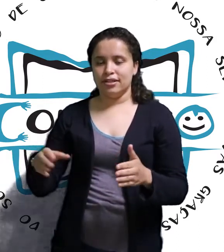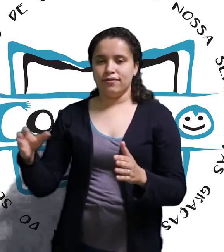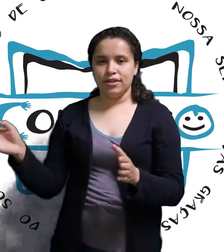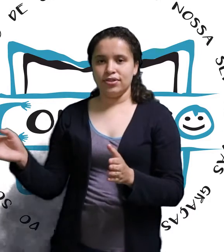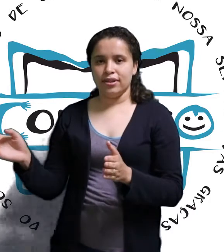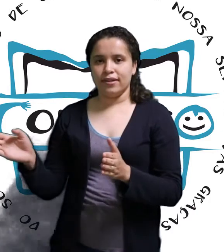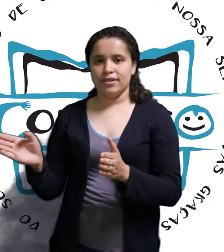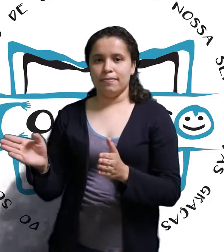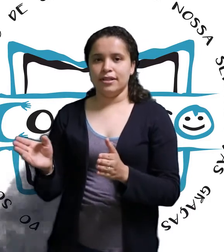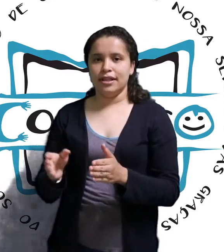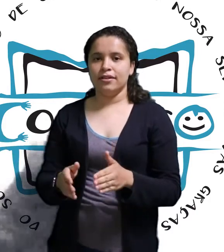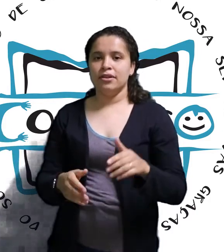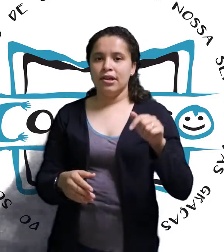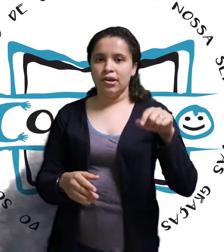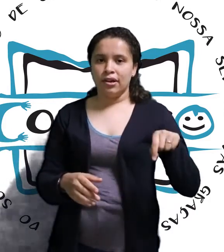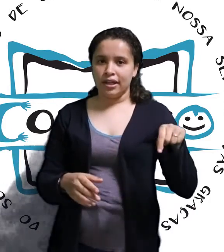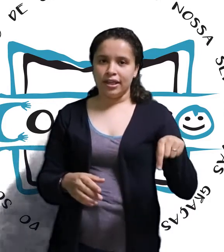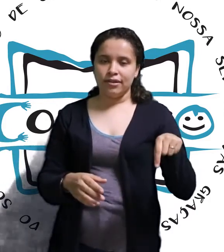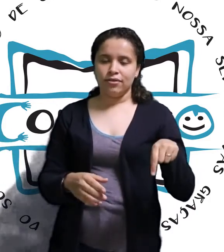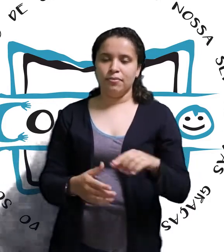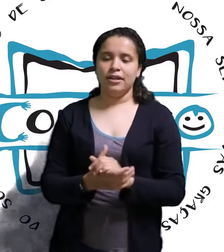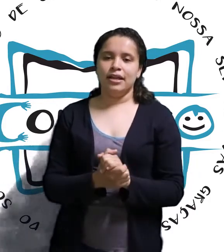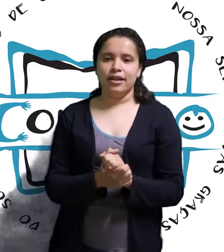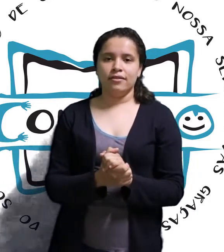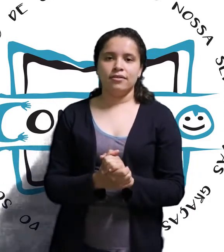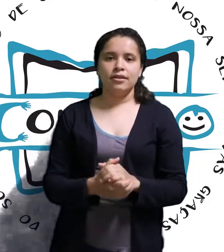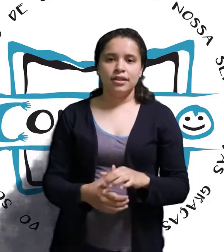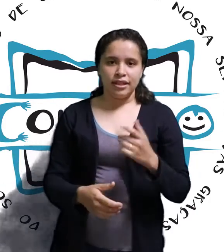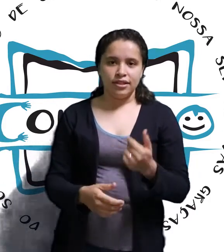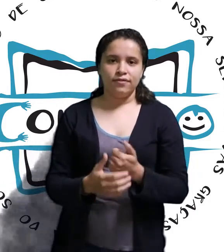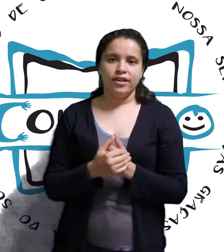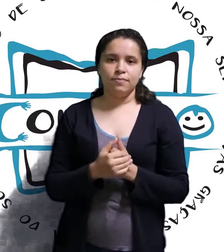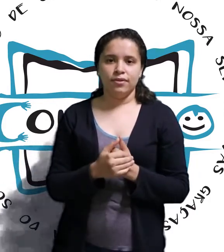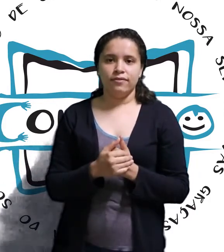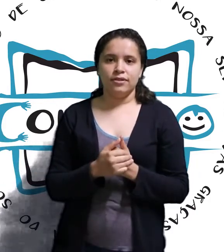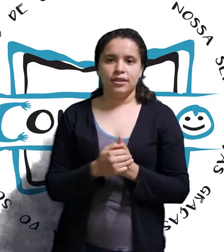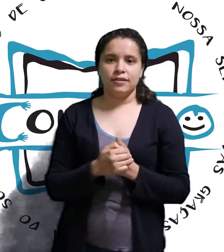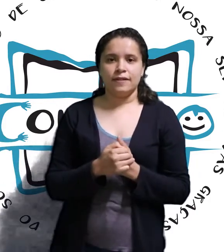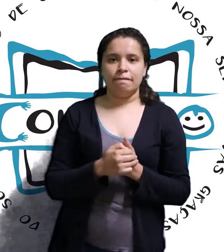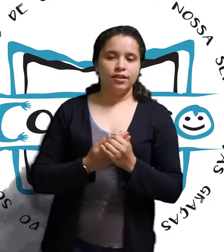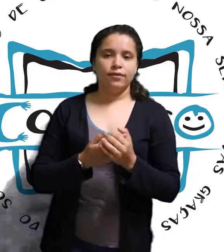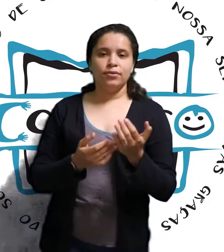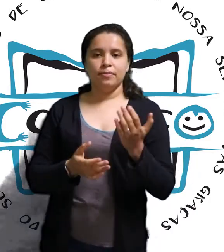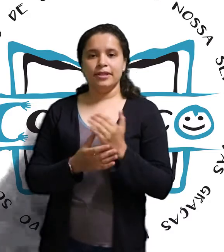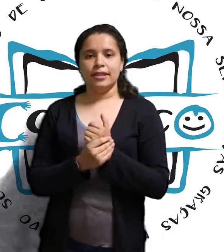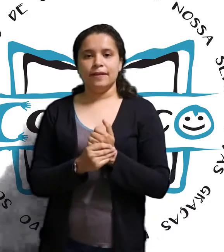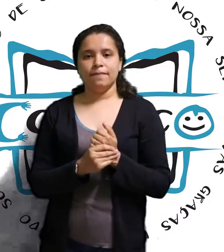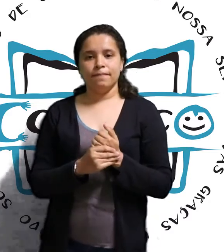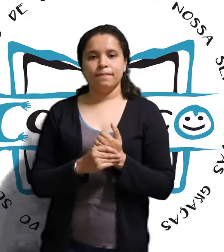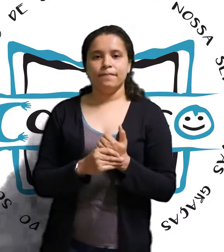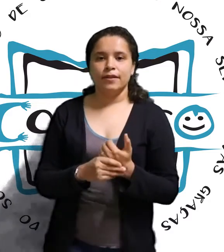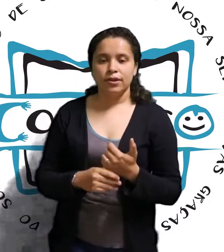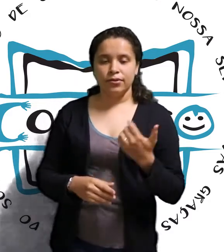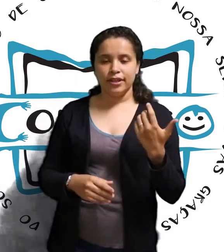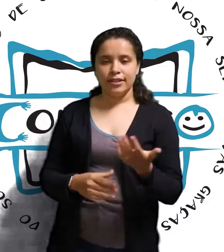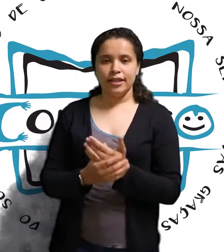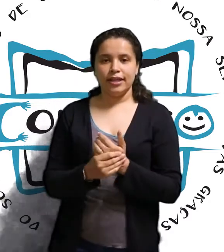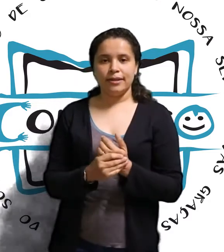esse vídeo que vai ser passado, coloque aqui nos comentários e a gente vai responder vocês. Então, vamos começar. O que seria essa